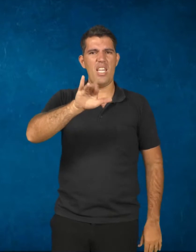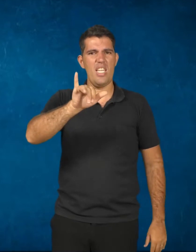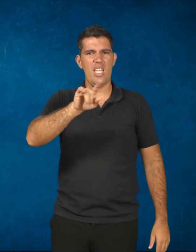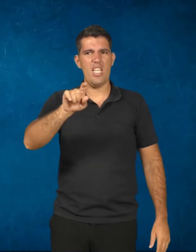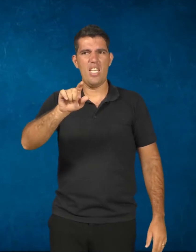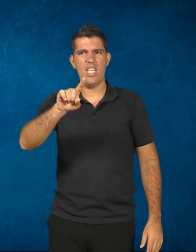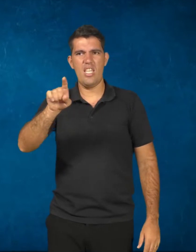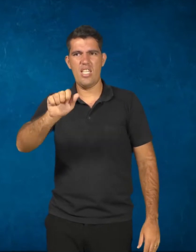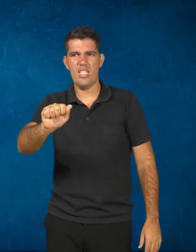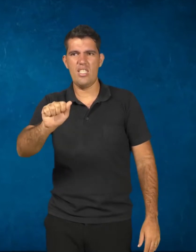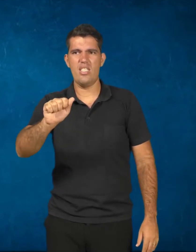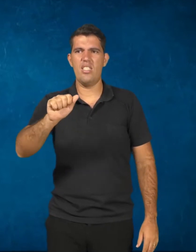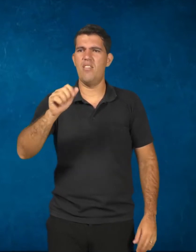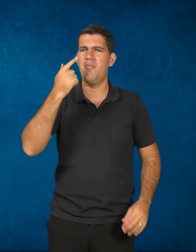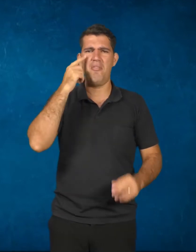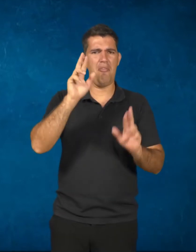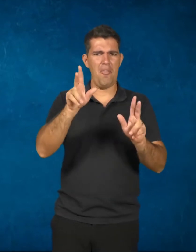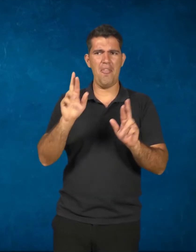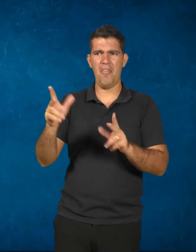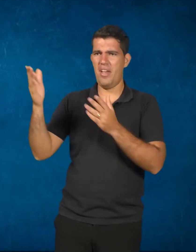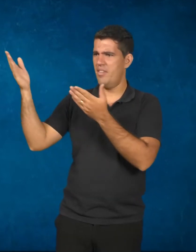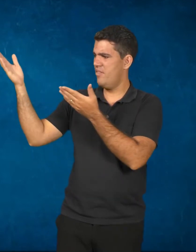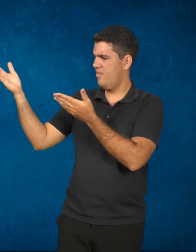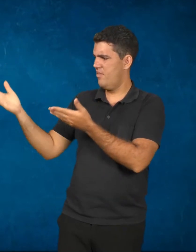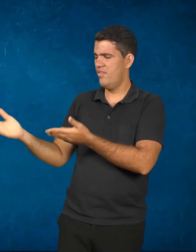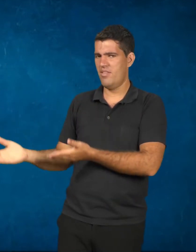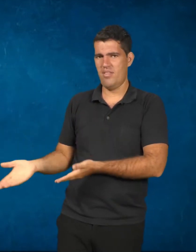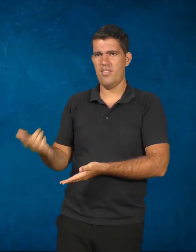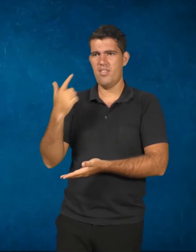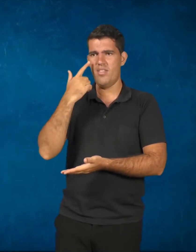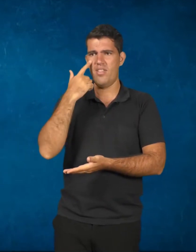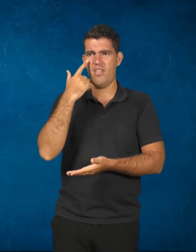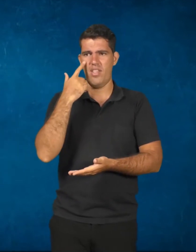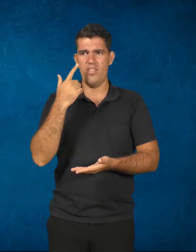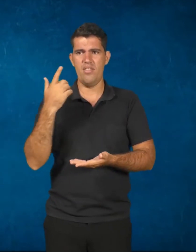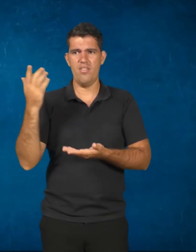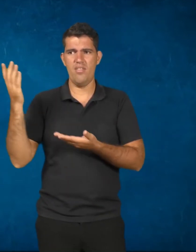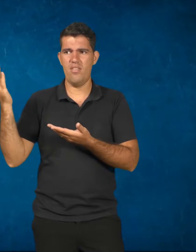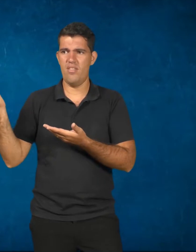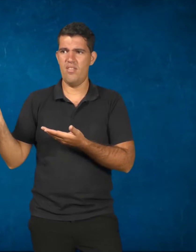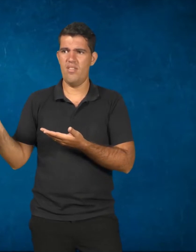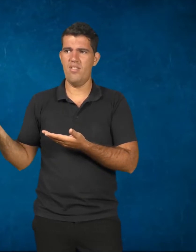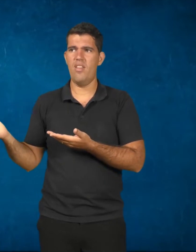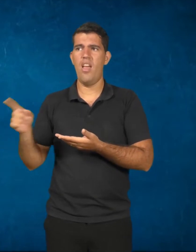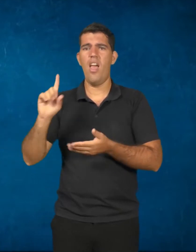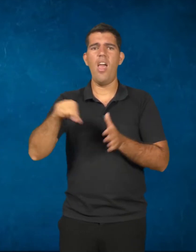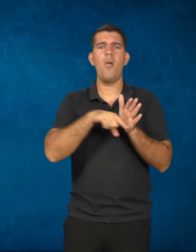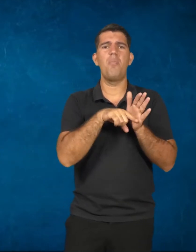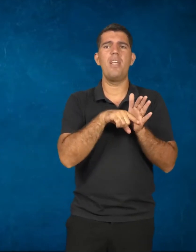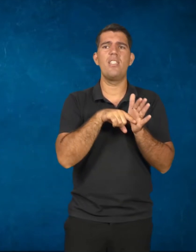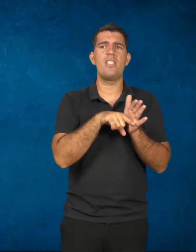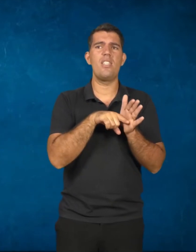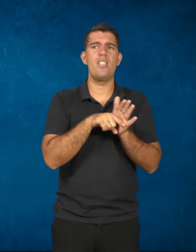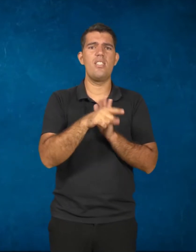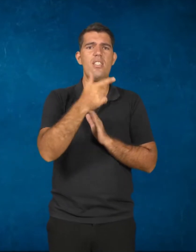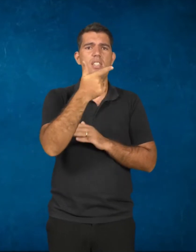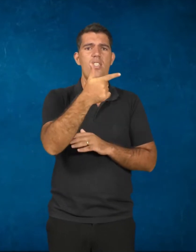pernambucana, Zara e mais recentemente nós temos essas outras. Essa pesquisa é uma pesquisa de 2013,